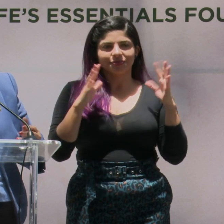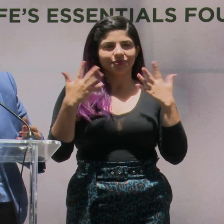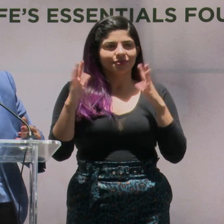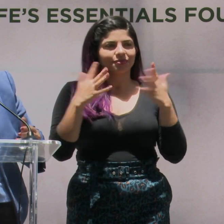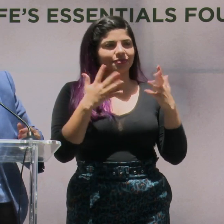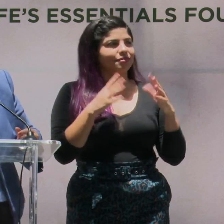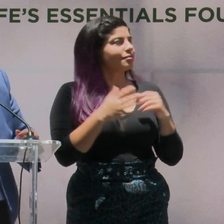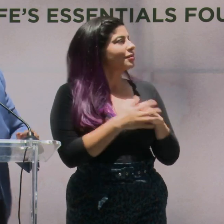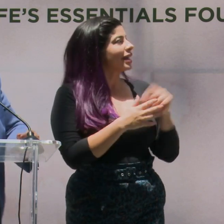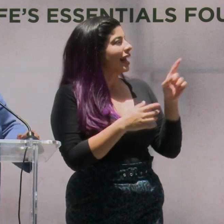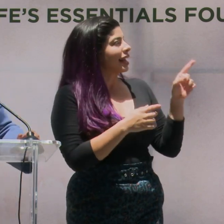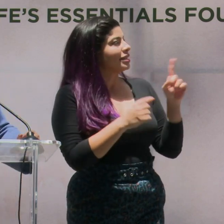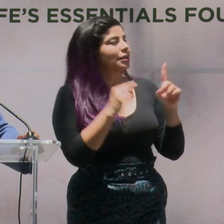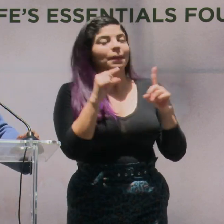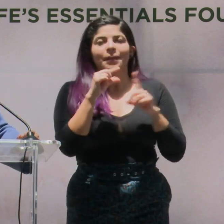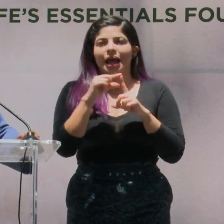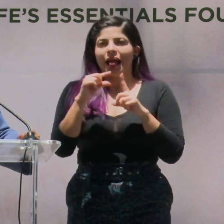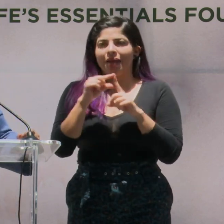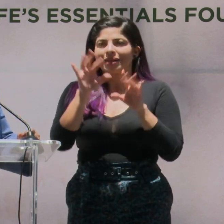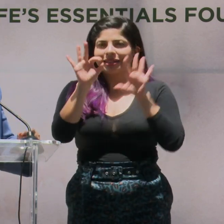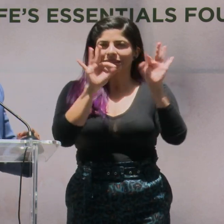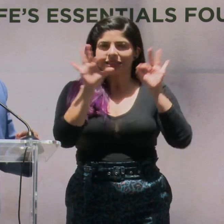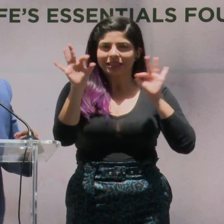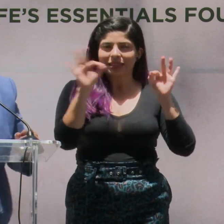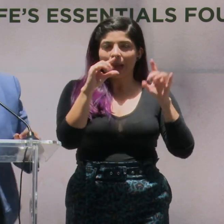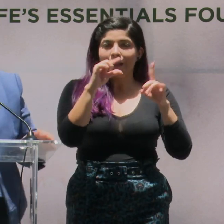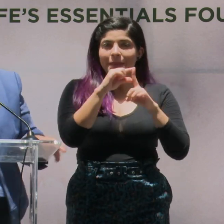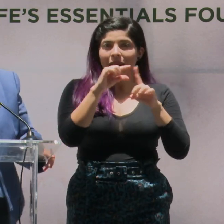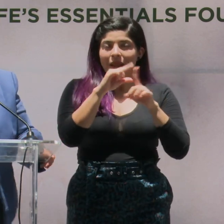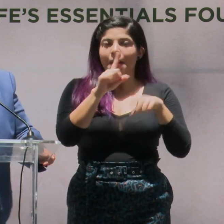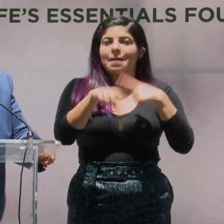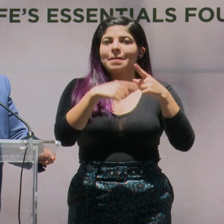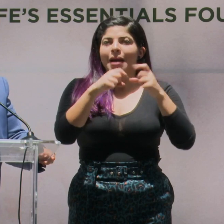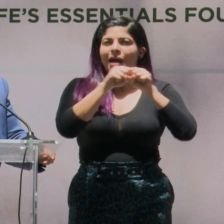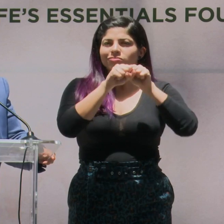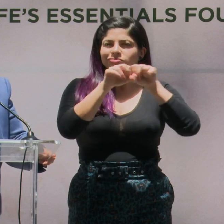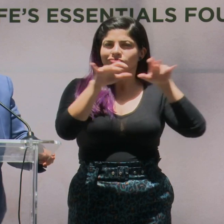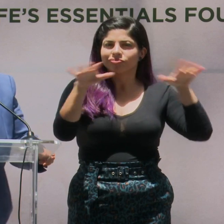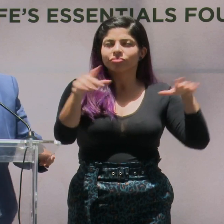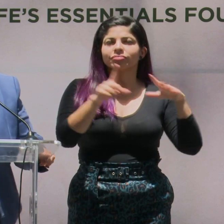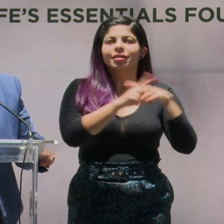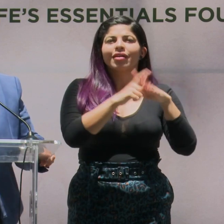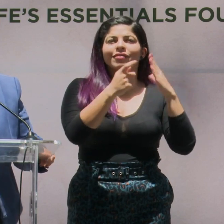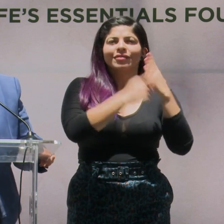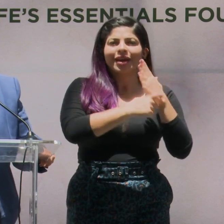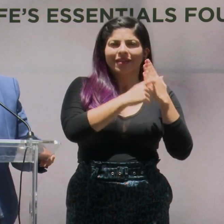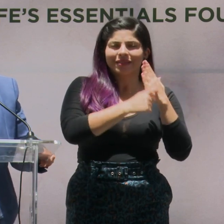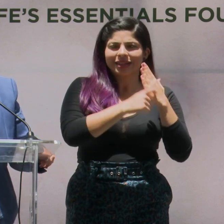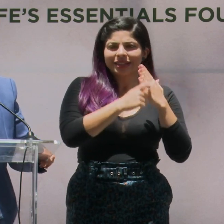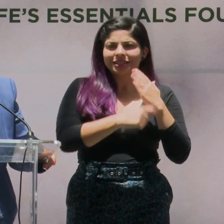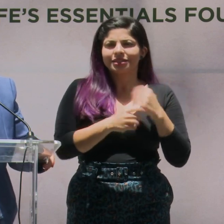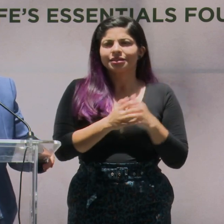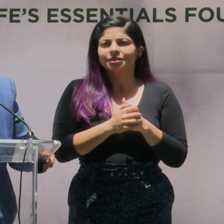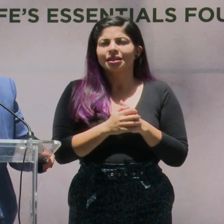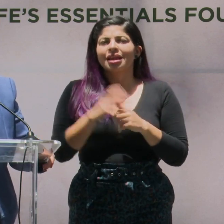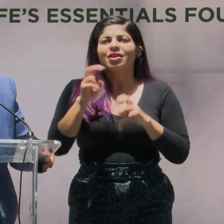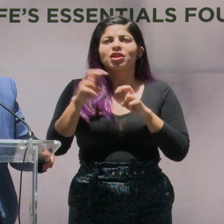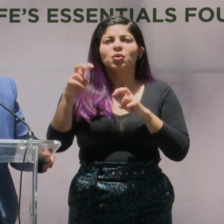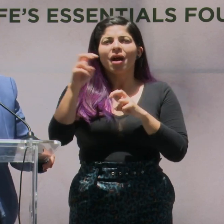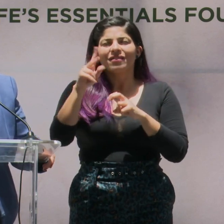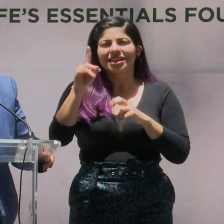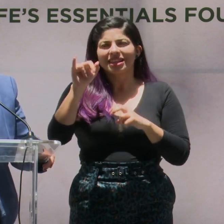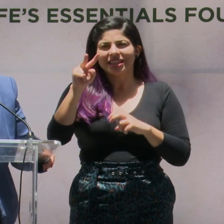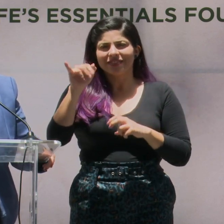Estas son las palabras. Y estas son las palabras que van a salir en revistas como Condenance Traveler, Travel and